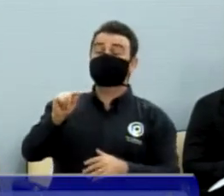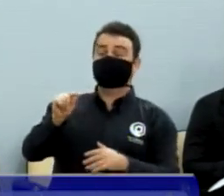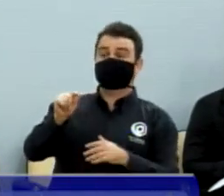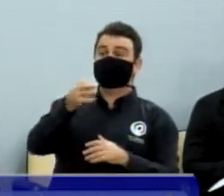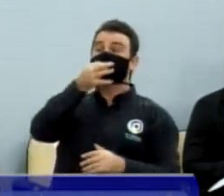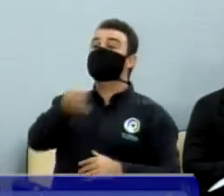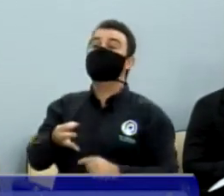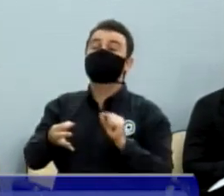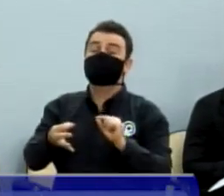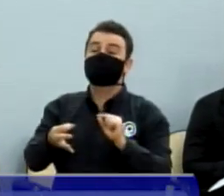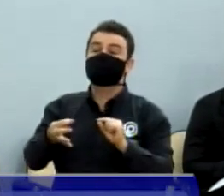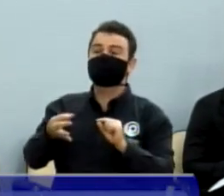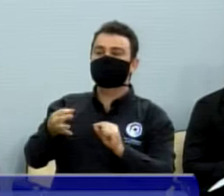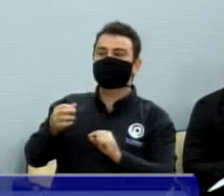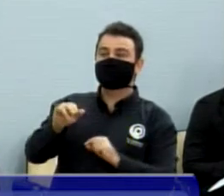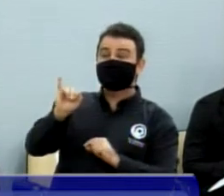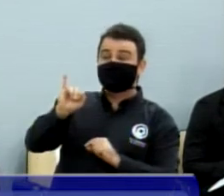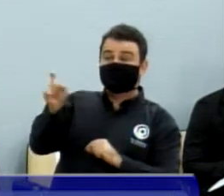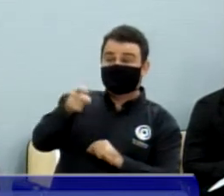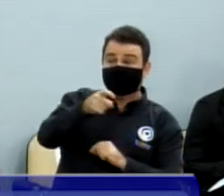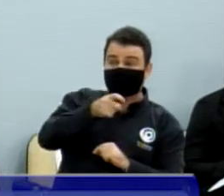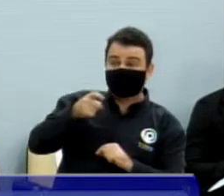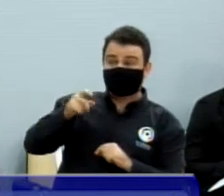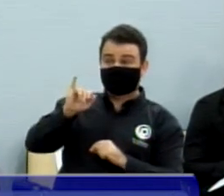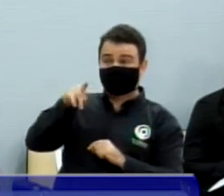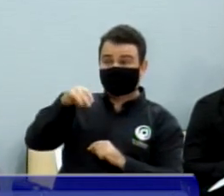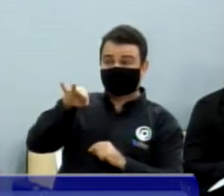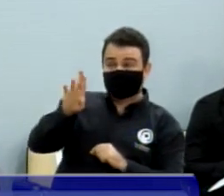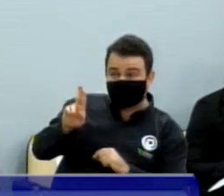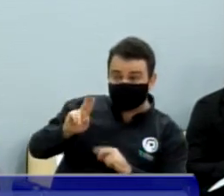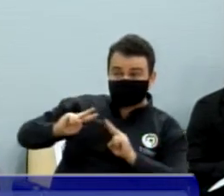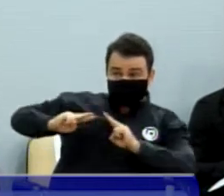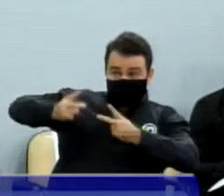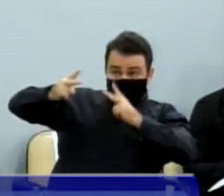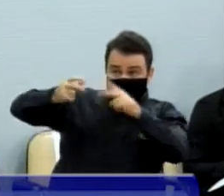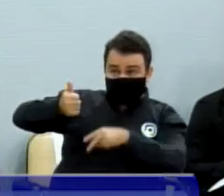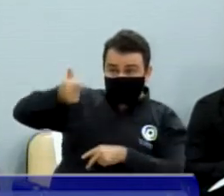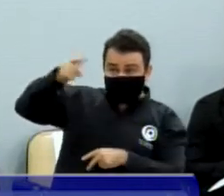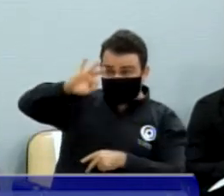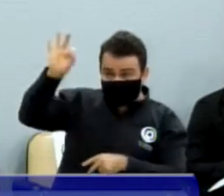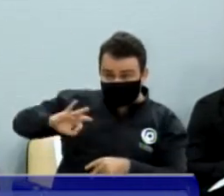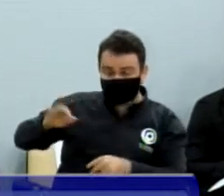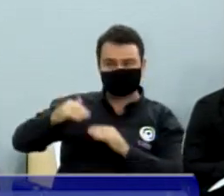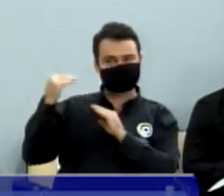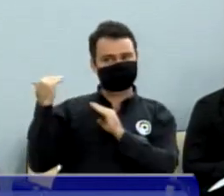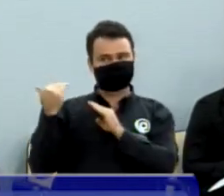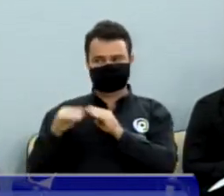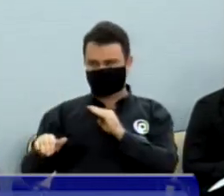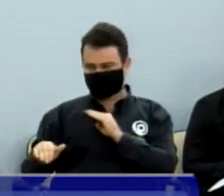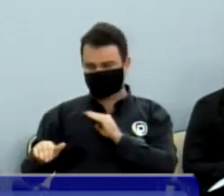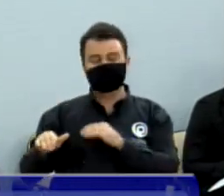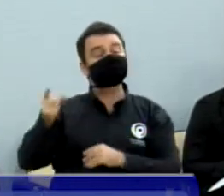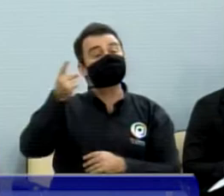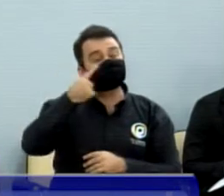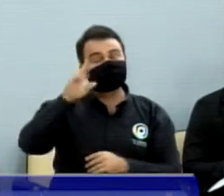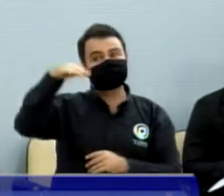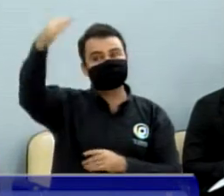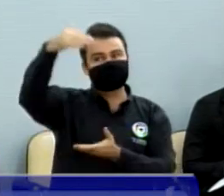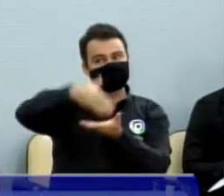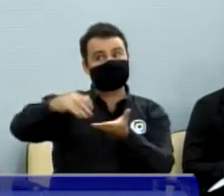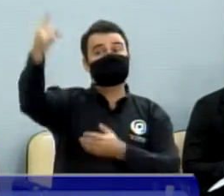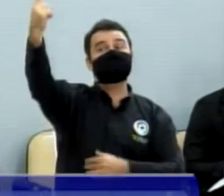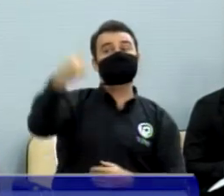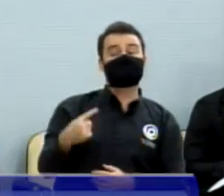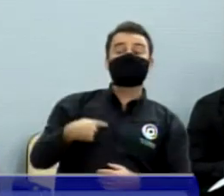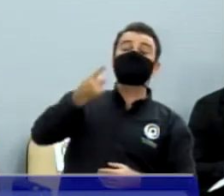E depois, oportunamente, a gente vai falar mais. Secretário Martinho Ravares vem na casa, quinta-feira, estarei presente, quero ouvi-lo. E